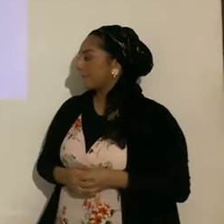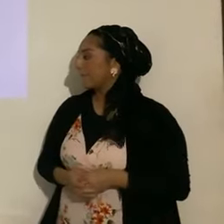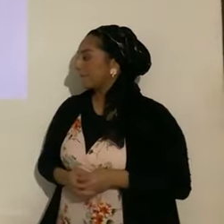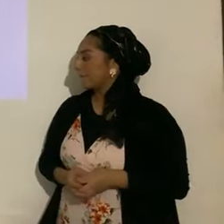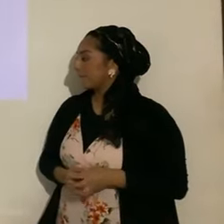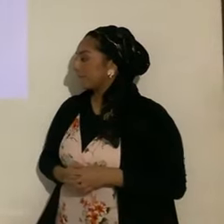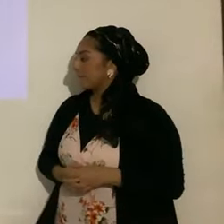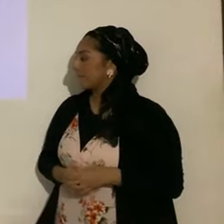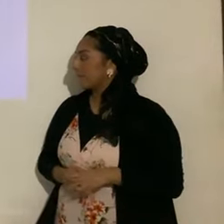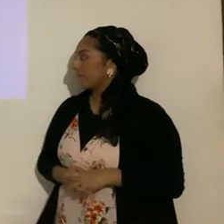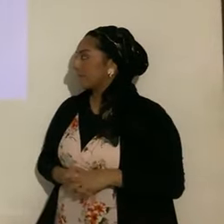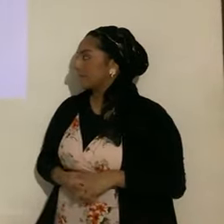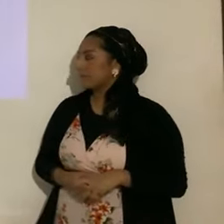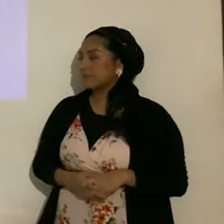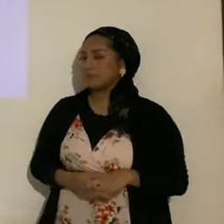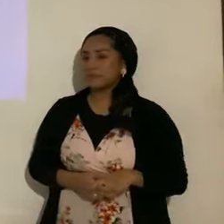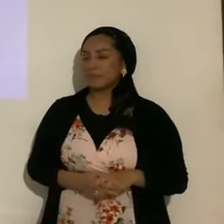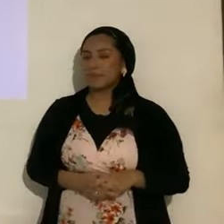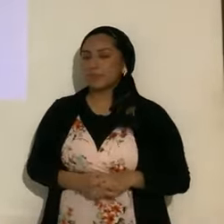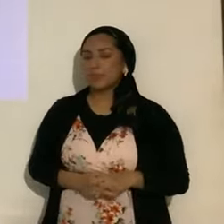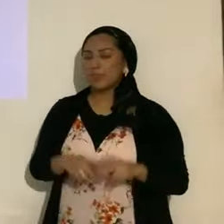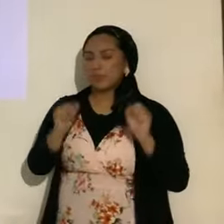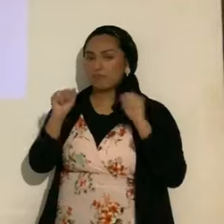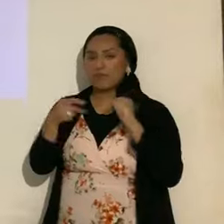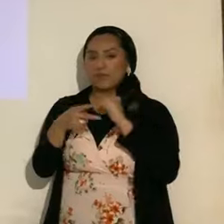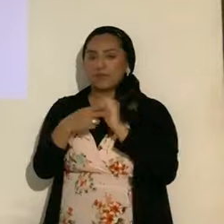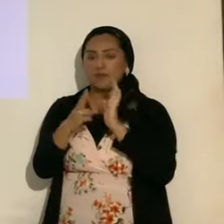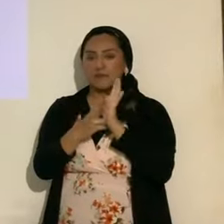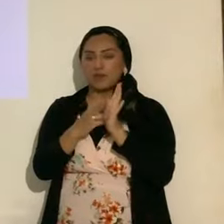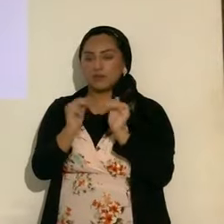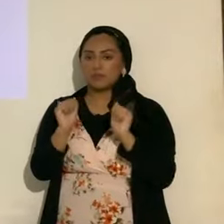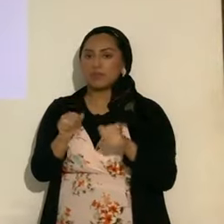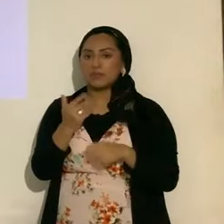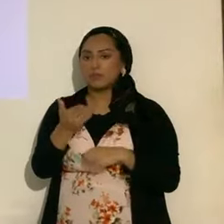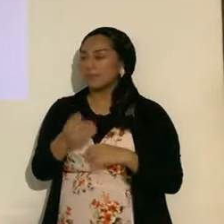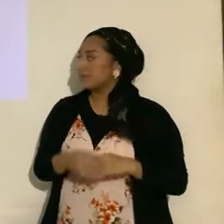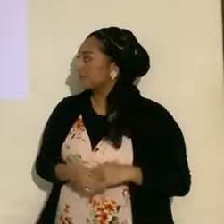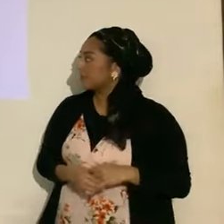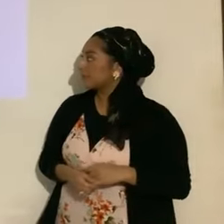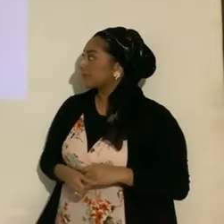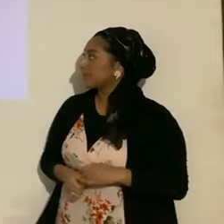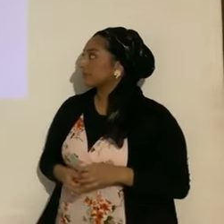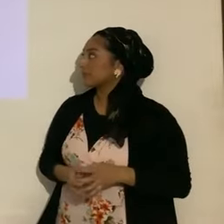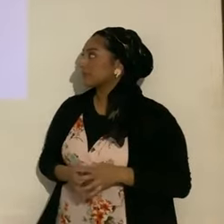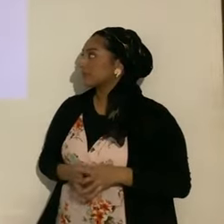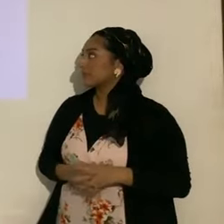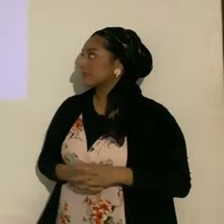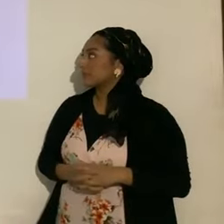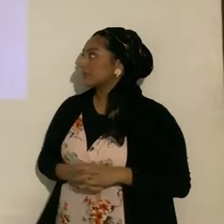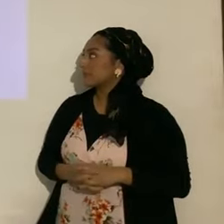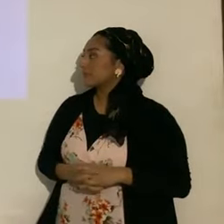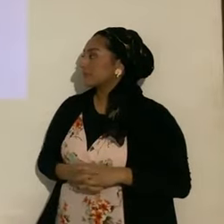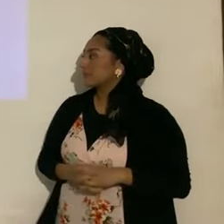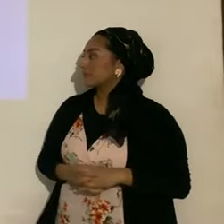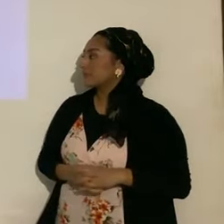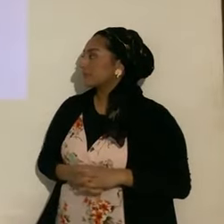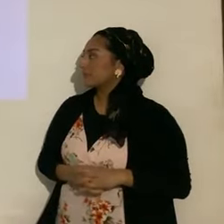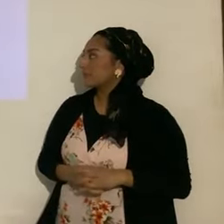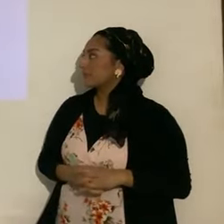ustedes lo pueden filmar, ya que esté subido el video, o bien ahorita mismo, ahí va, perfecto,